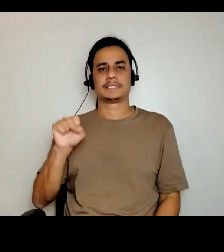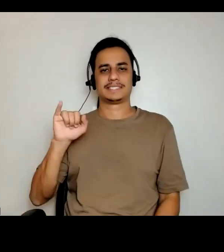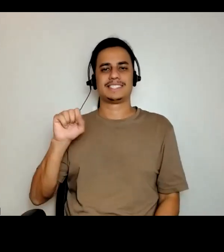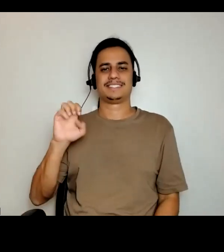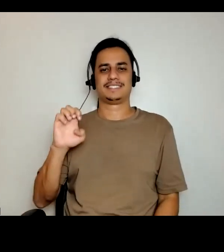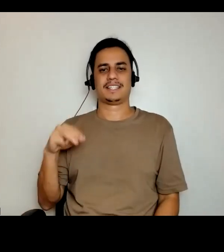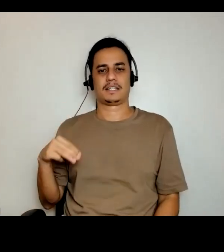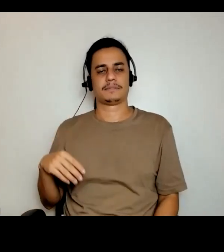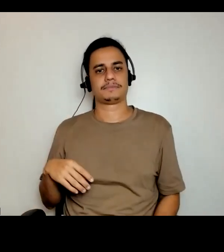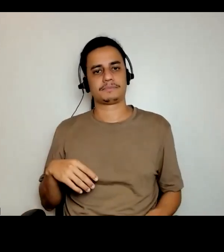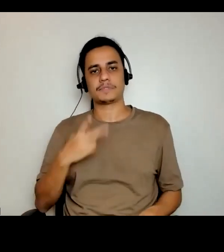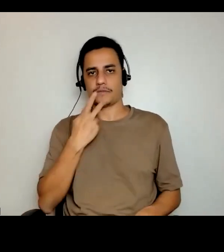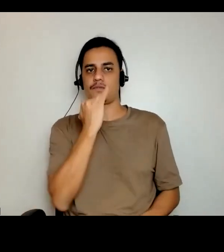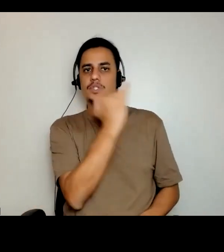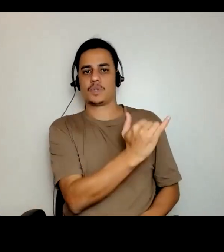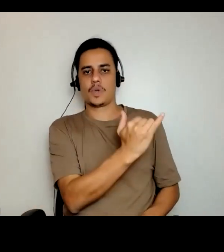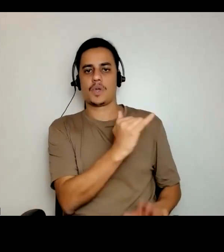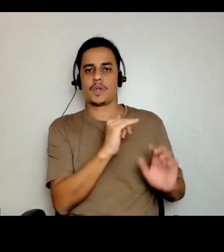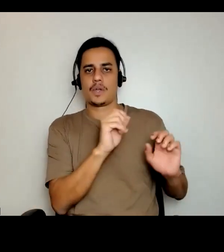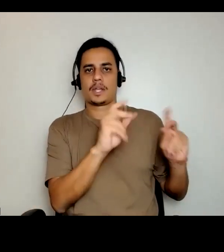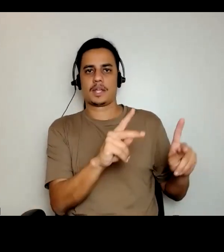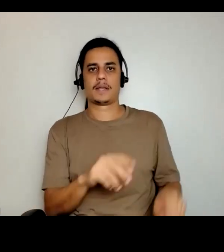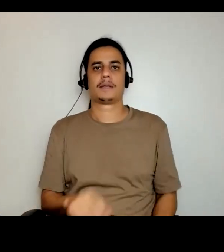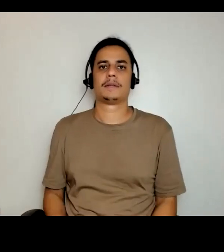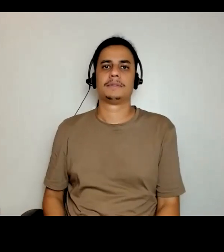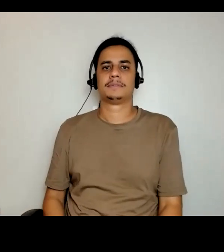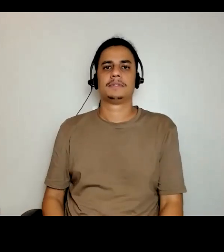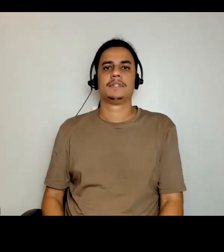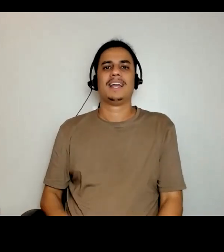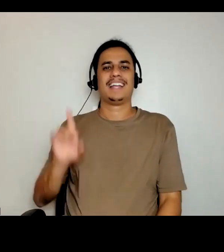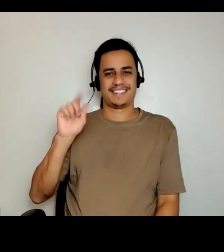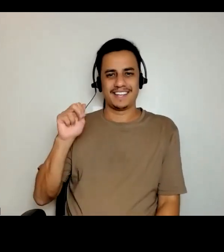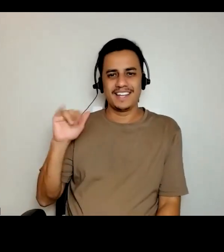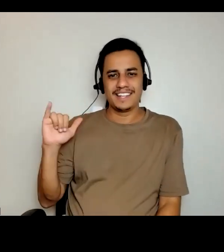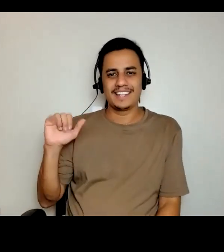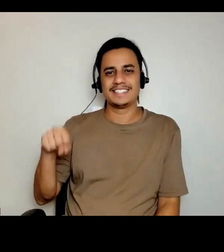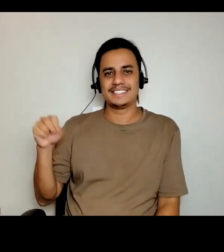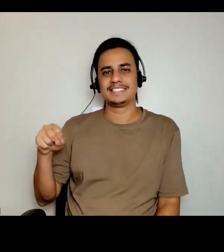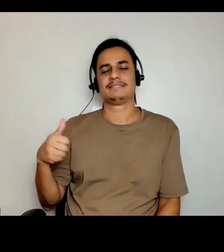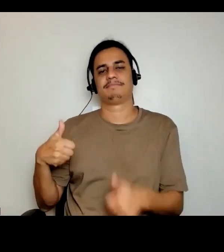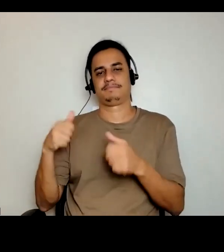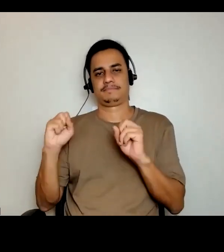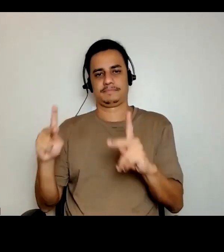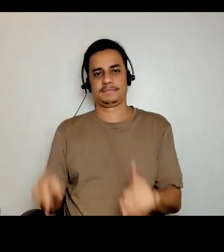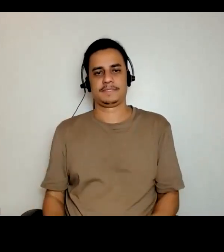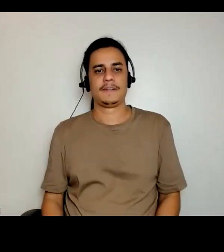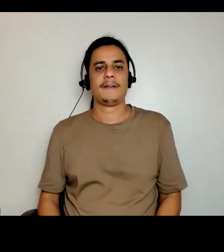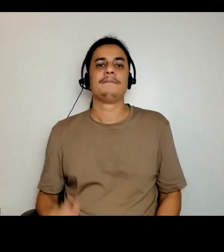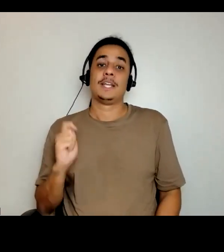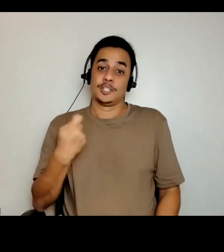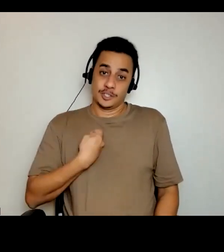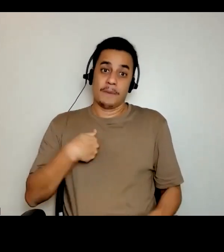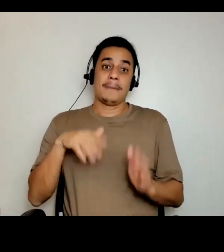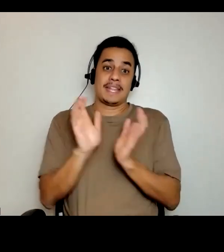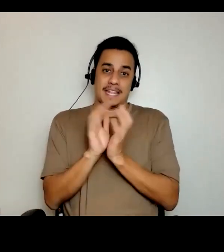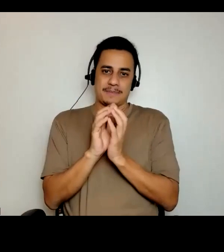ir passando, tu já pode até ir... Tá bom. A atenção é Dani, né? Isso. Ah, sim, eu sou pernambucana